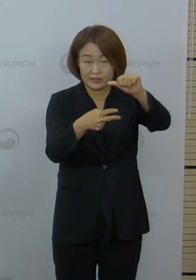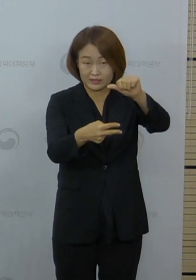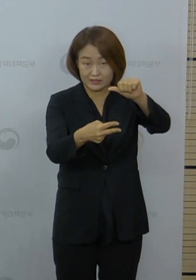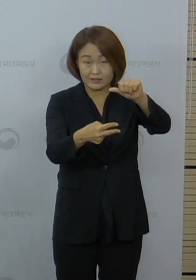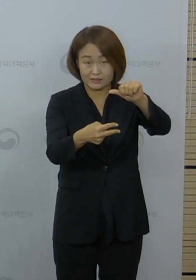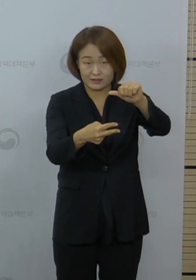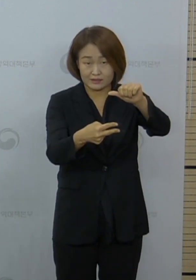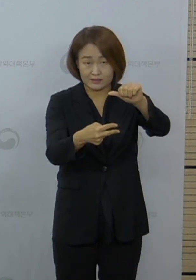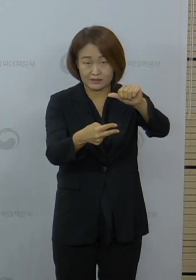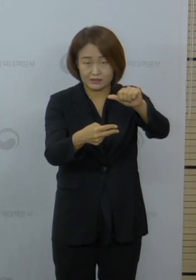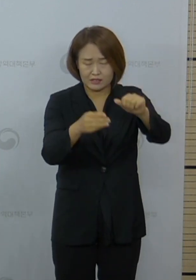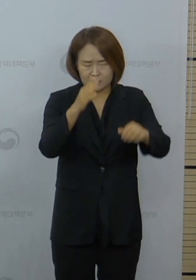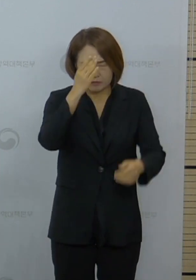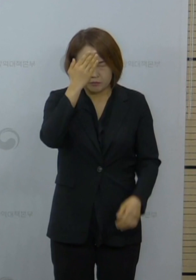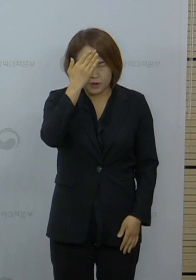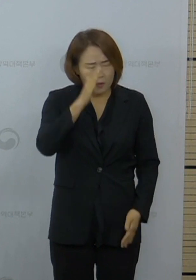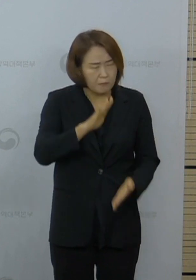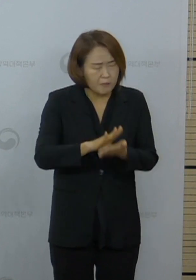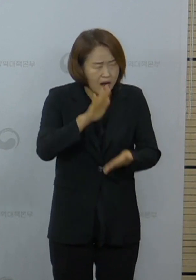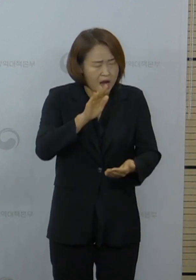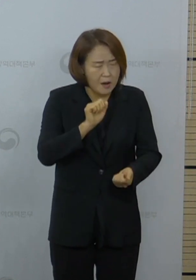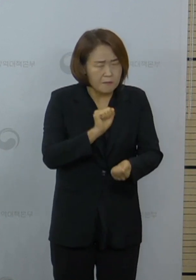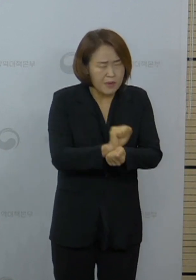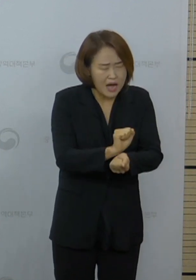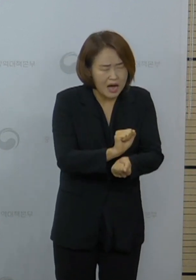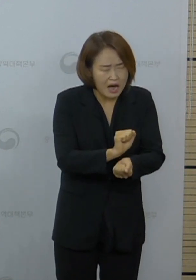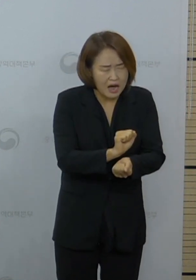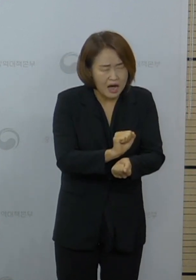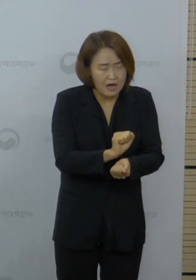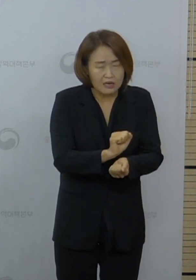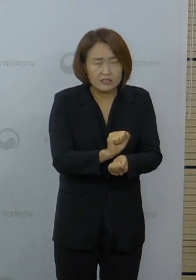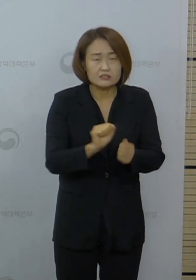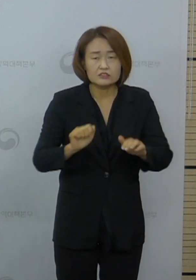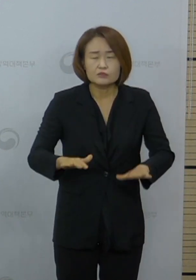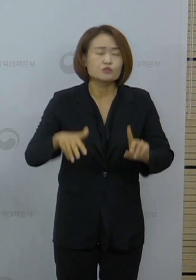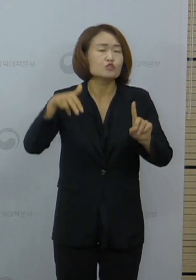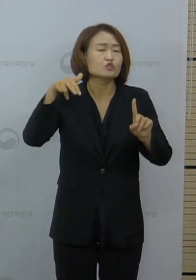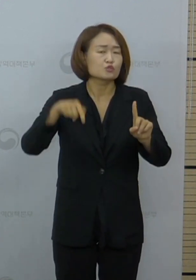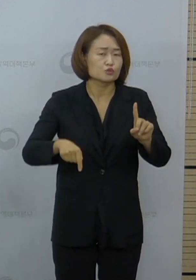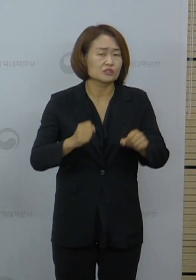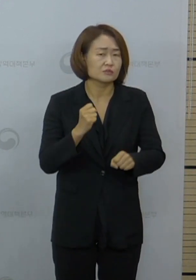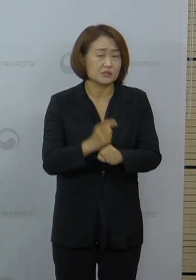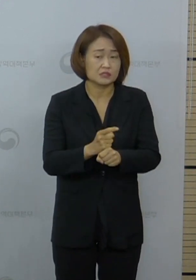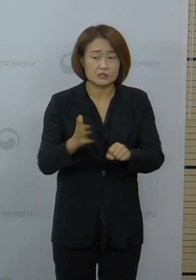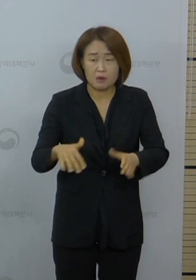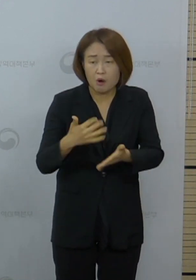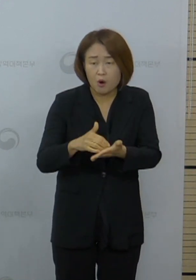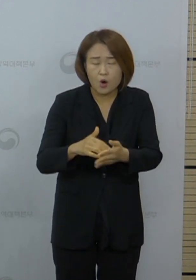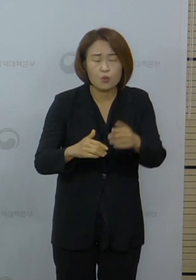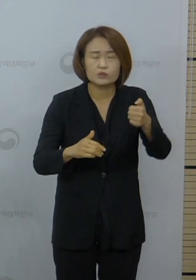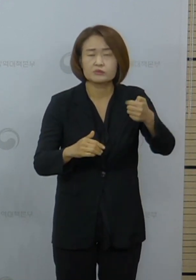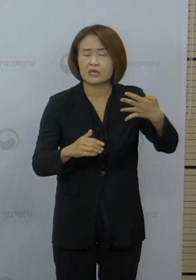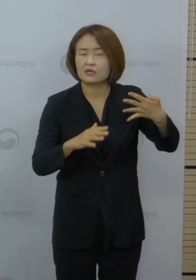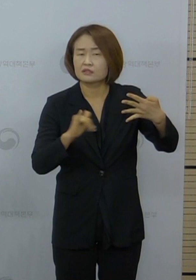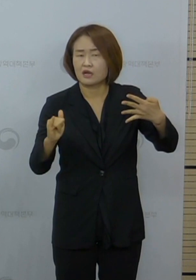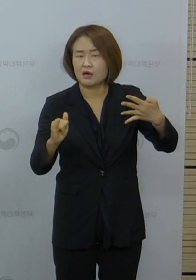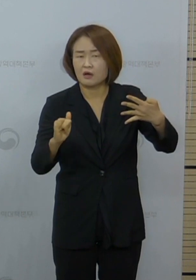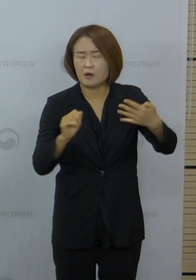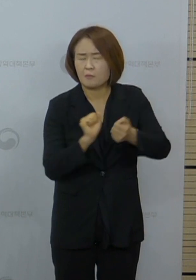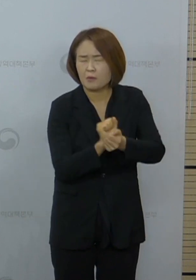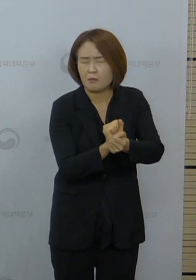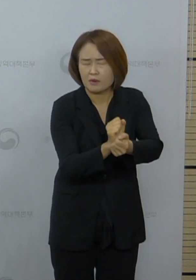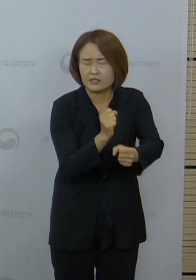첫 발병을 한 이후에 일주일 정도 지났지만 벌써 54명의 확진자가 확인되고 있습니다.